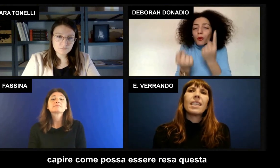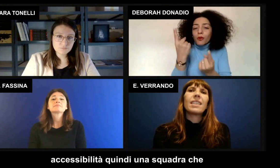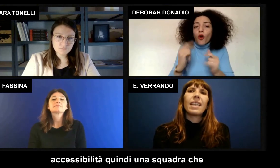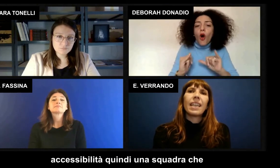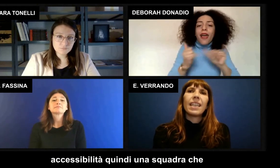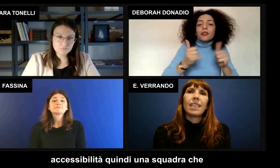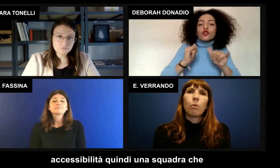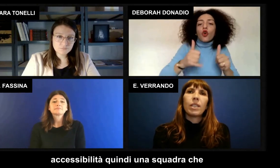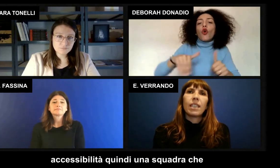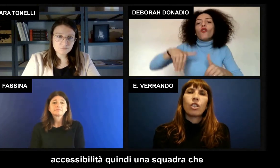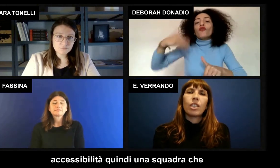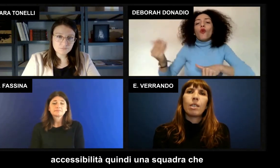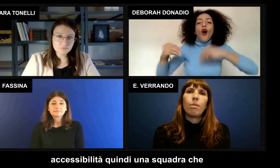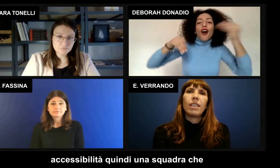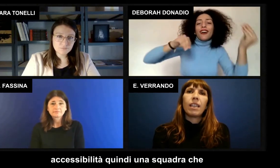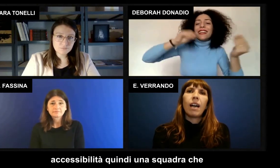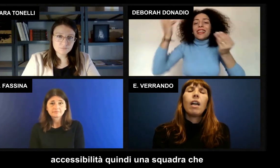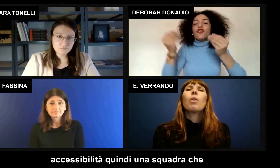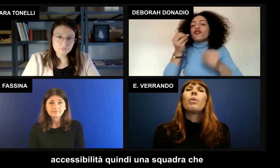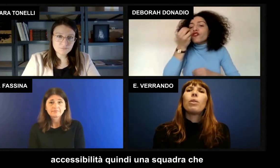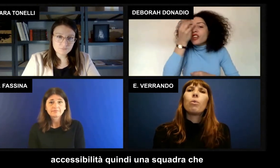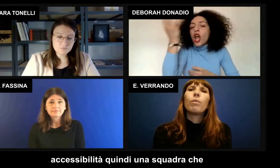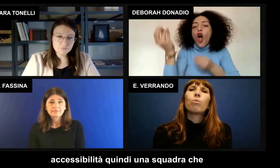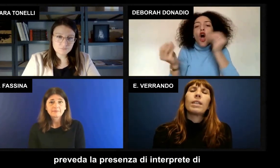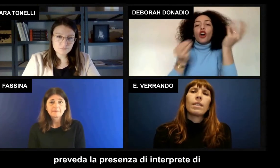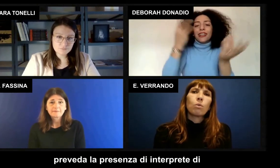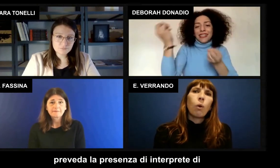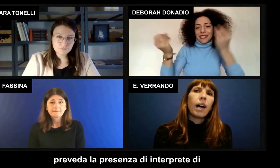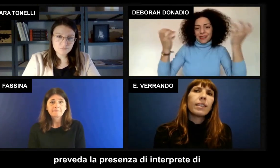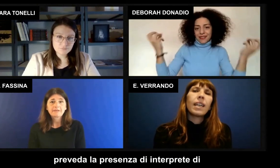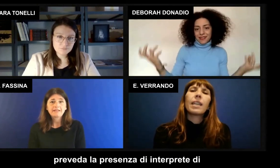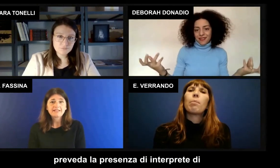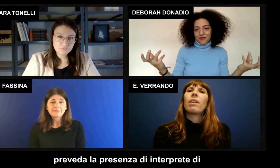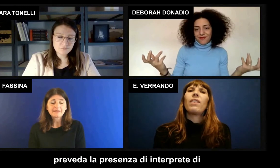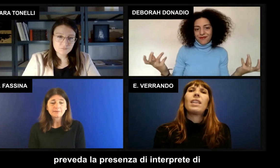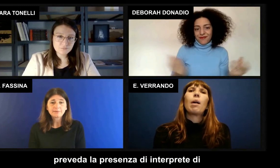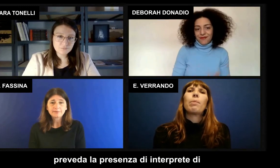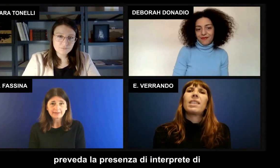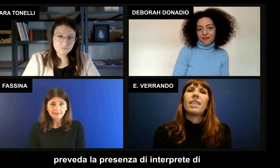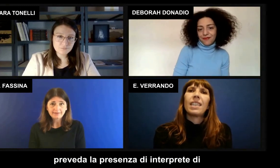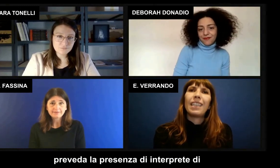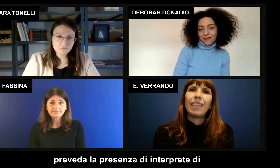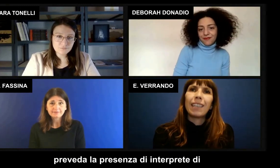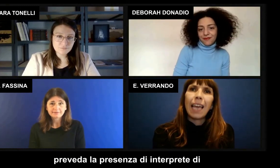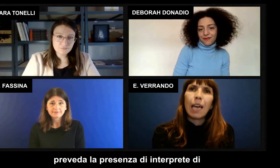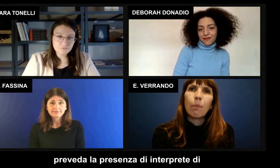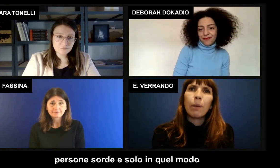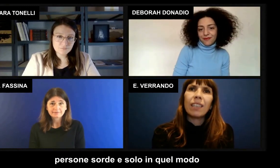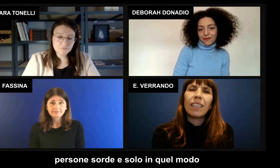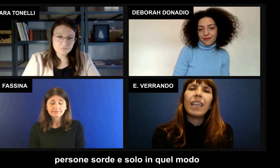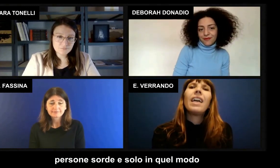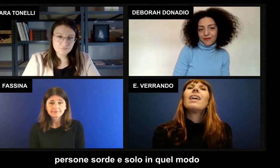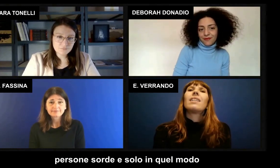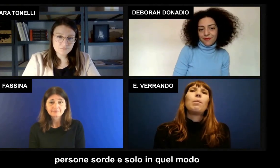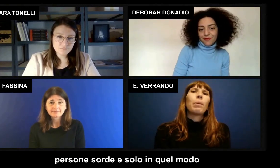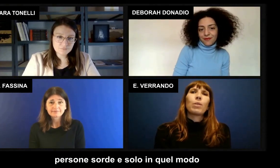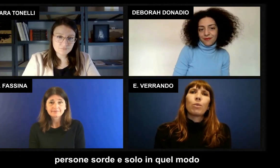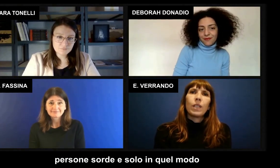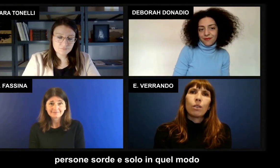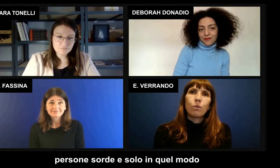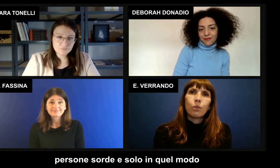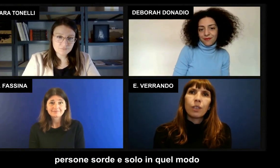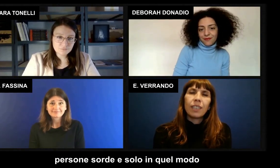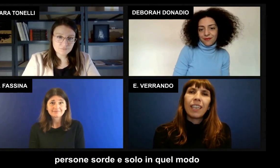possa essere resa questa accessibilità quindi una squadra che preveda la presenza di interprete di